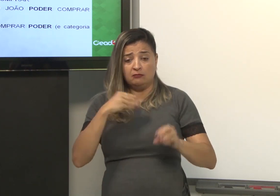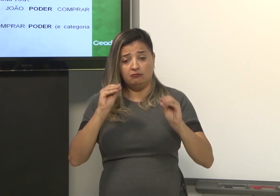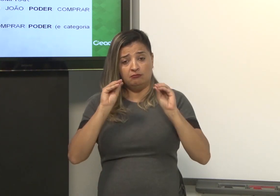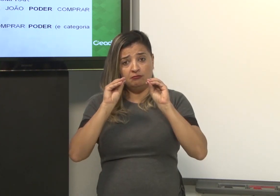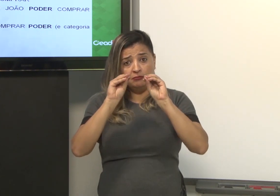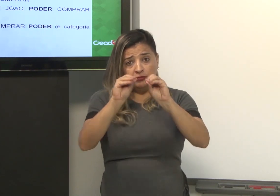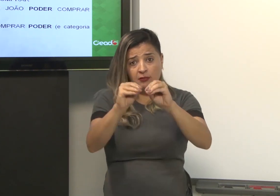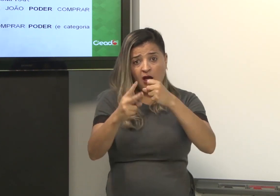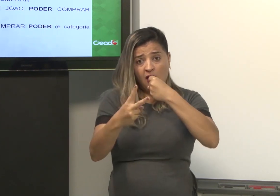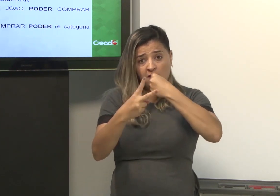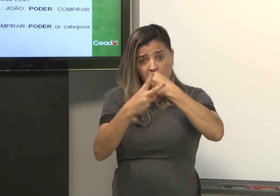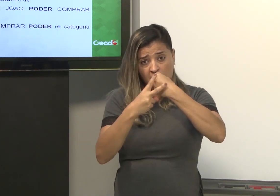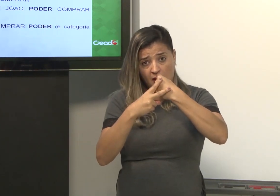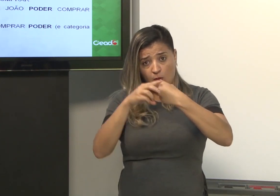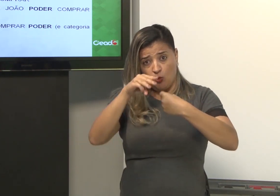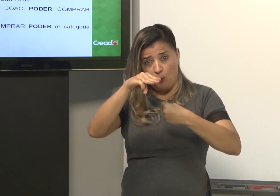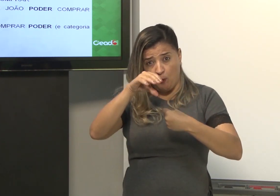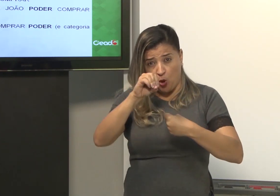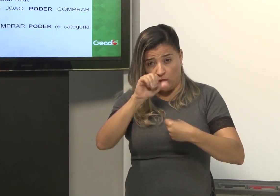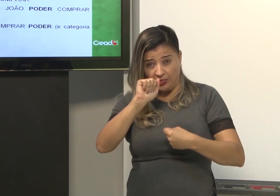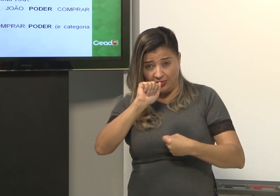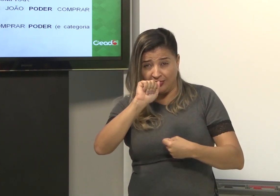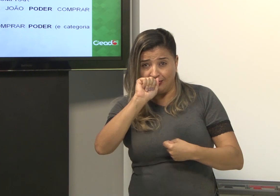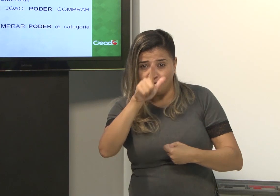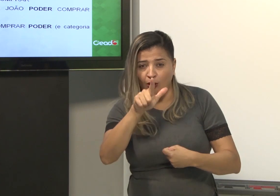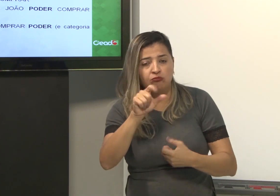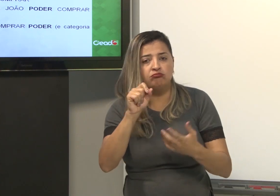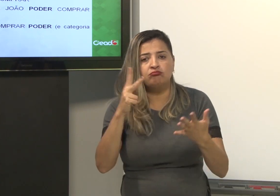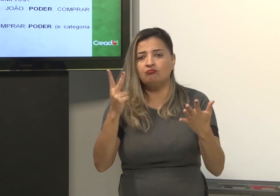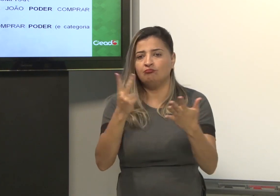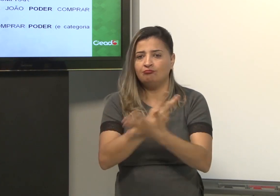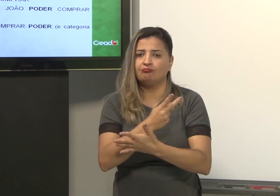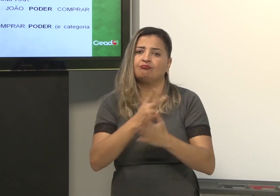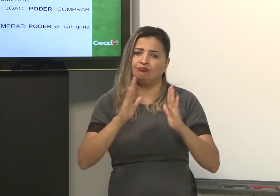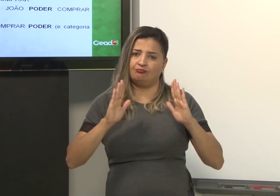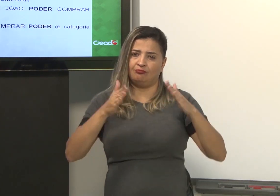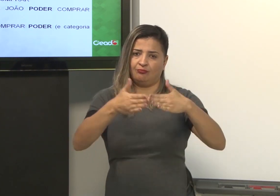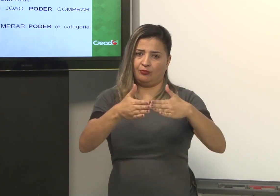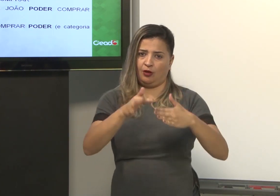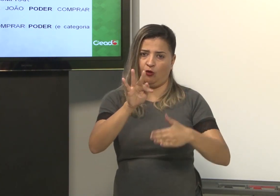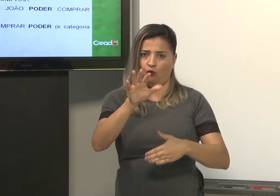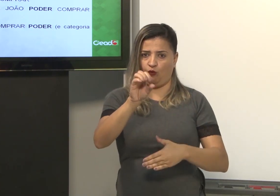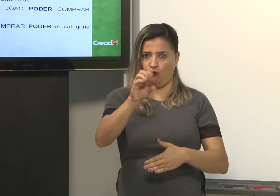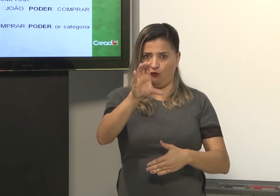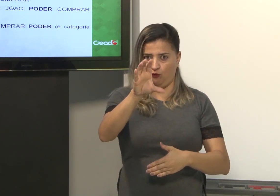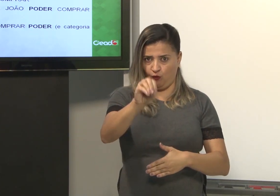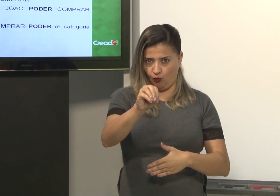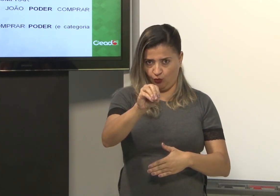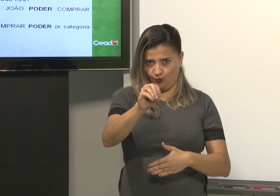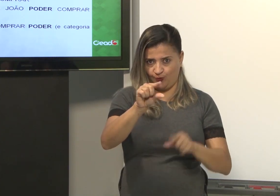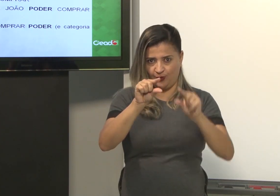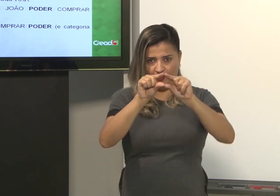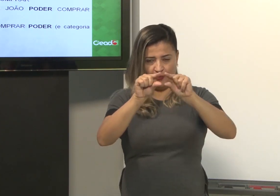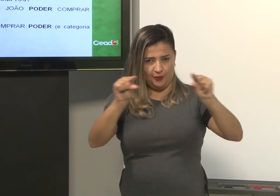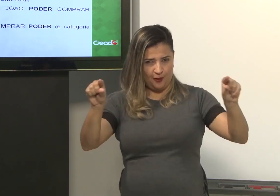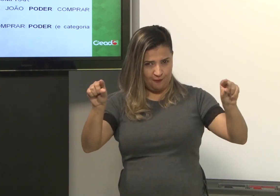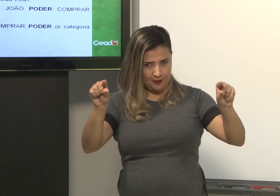para observar a forma do verbo modal. É isso que acontece. É o foco. Observa-se esse